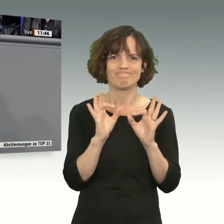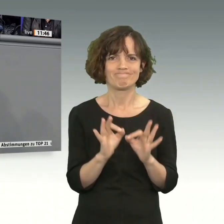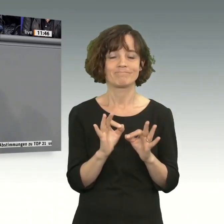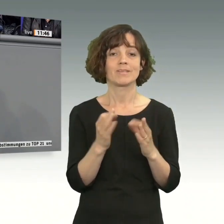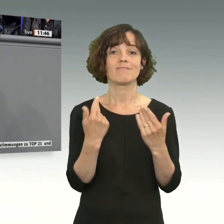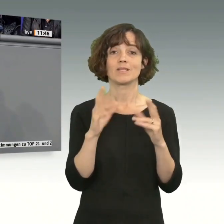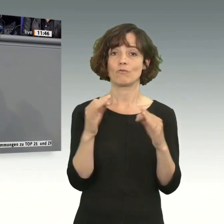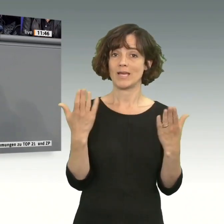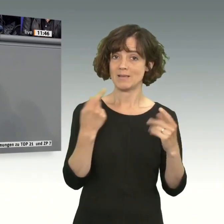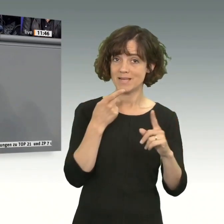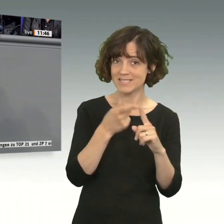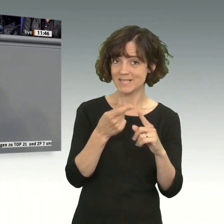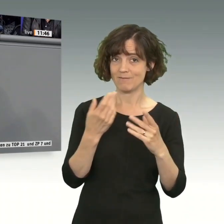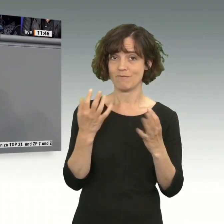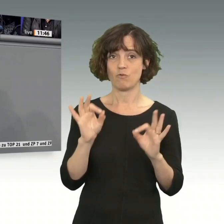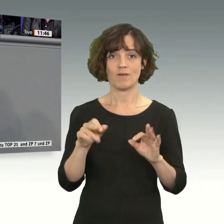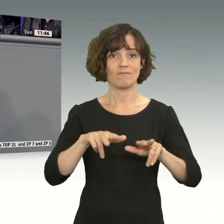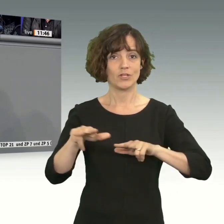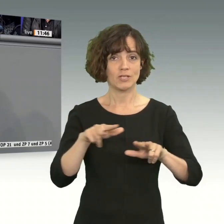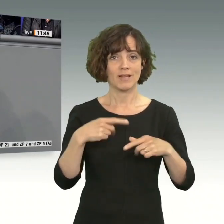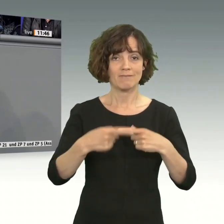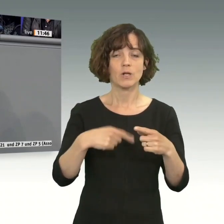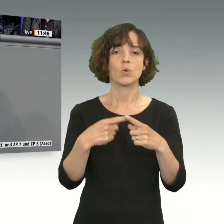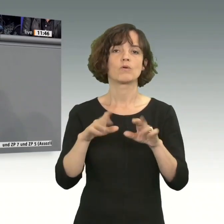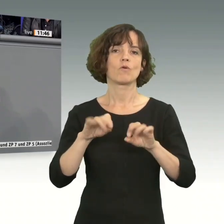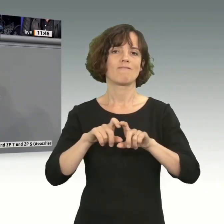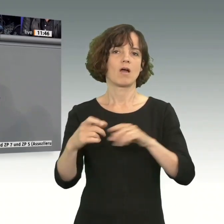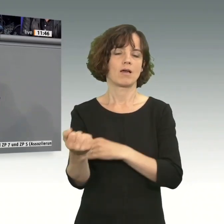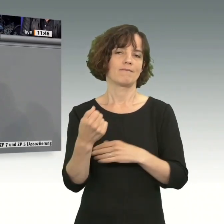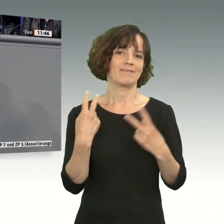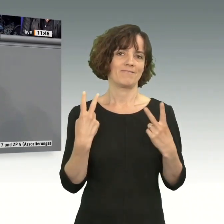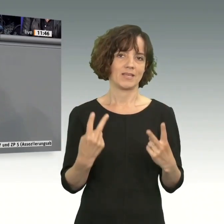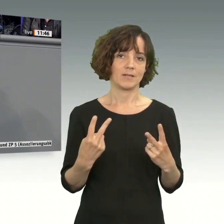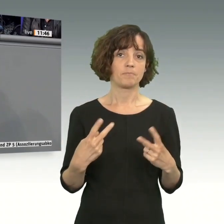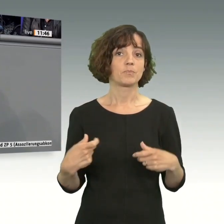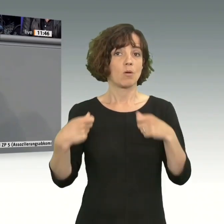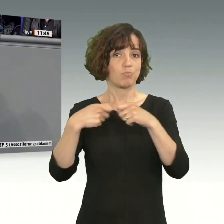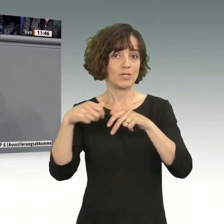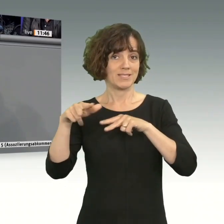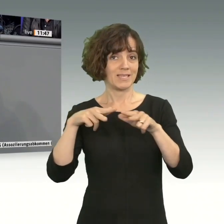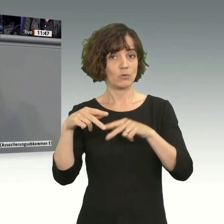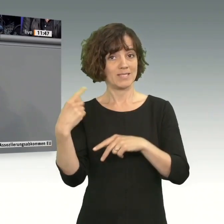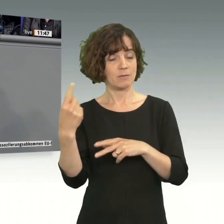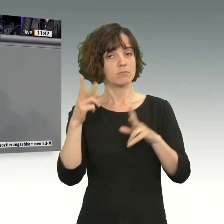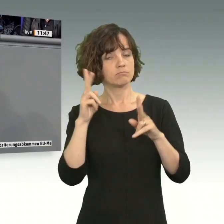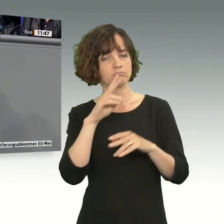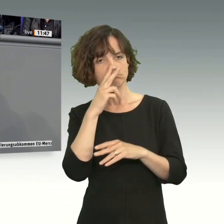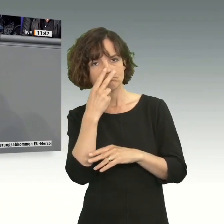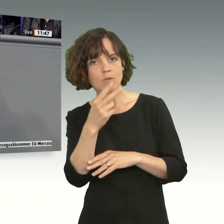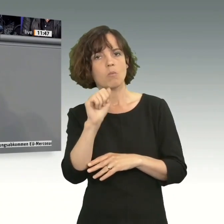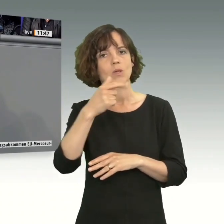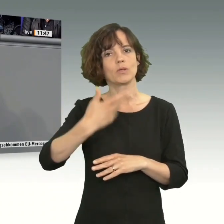ist wichtig für die wirtschaftliche Entwicklung, es ist wichtig für die Fachkräfte. Und die Bundesregierung hat das wirklich zu ihrer Priorität gemacht, aktive